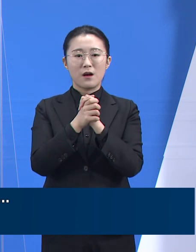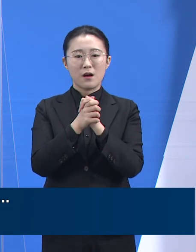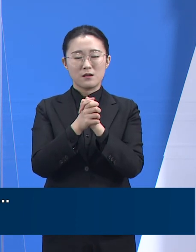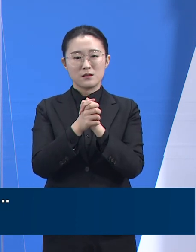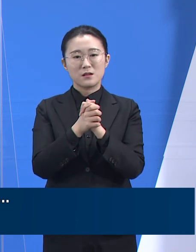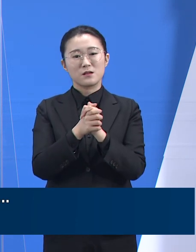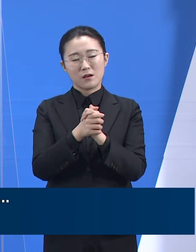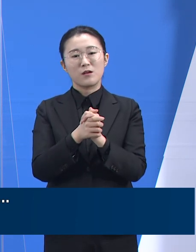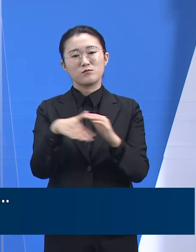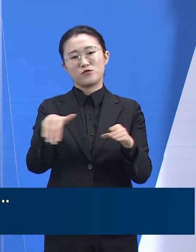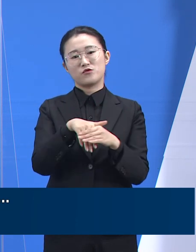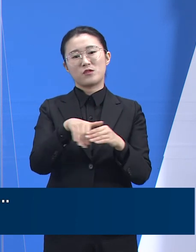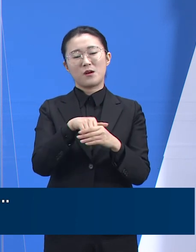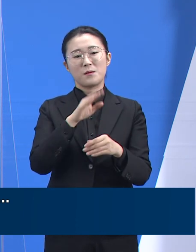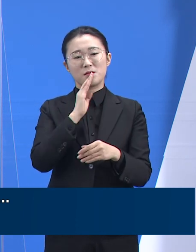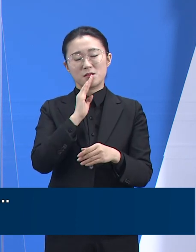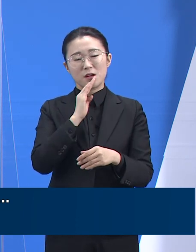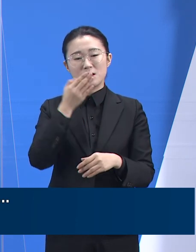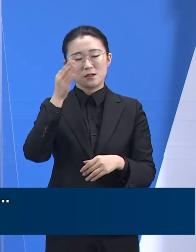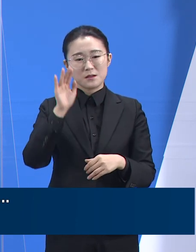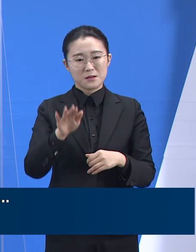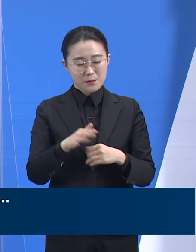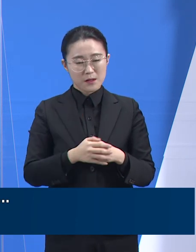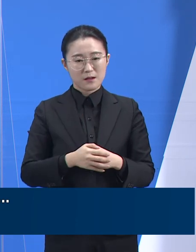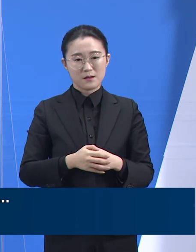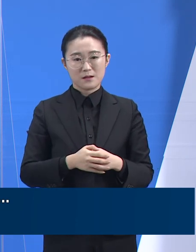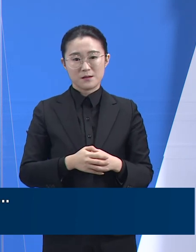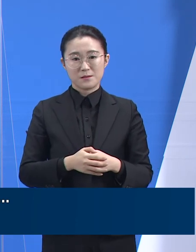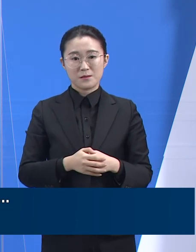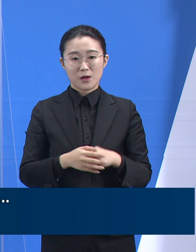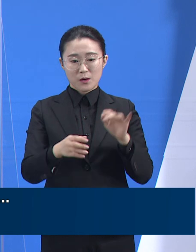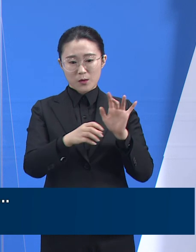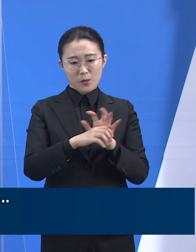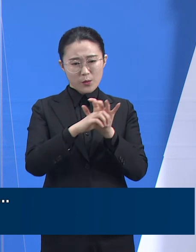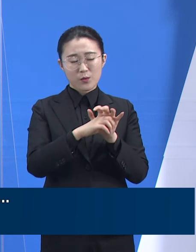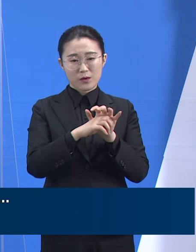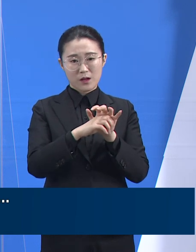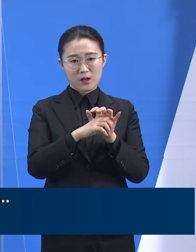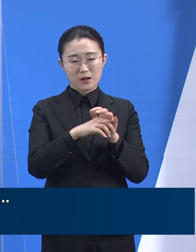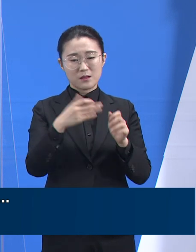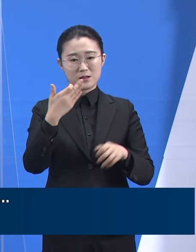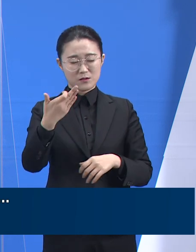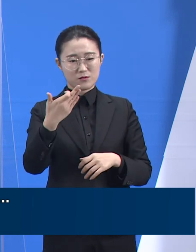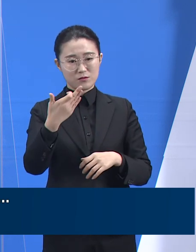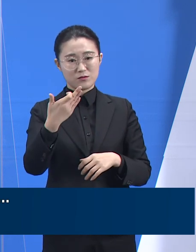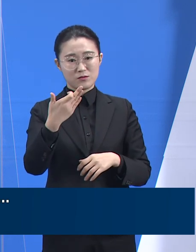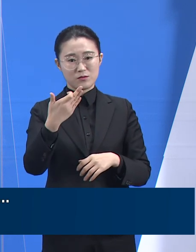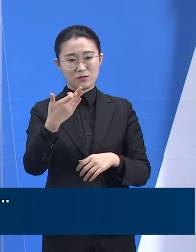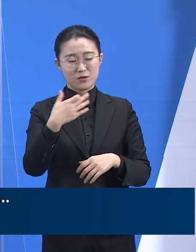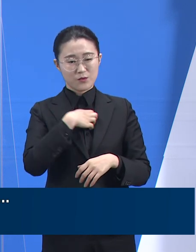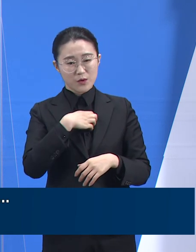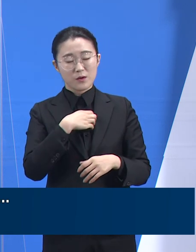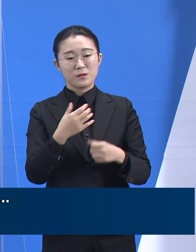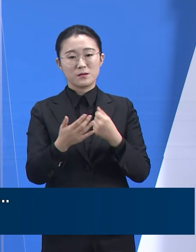우리의 관리에 연연하기보다 선제적이고 과하다 싶은 조치가 필요한 시기입니다.